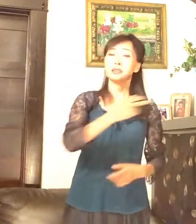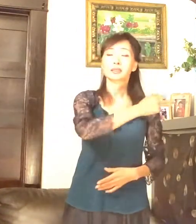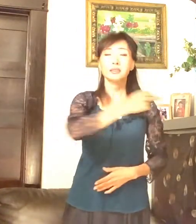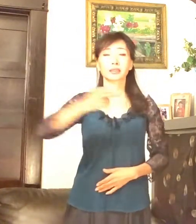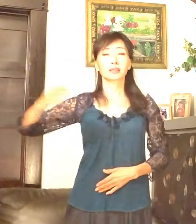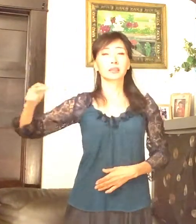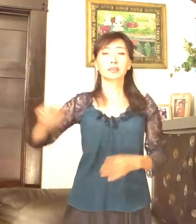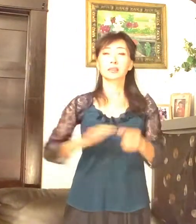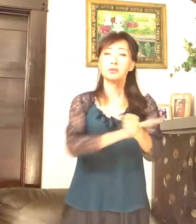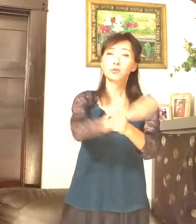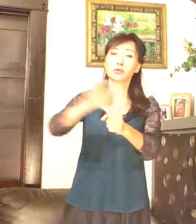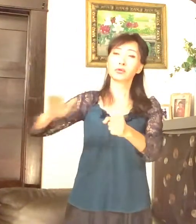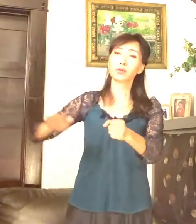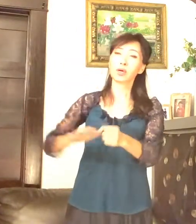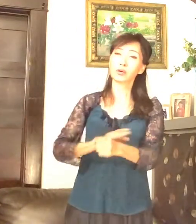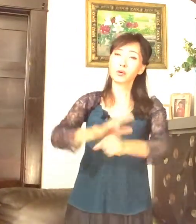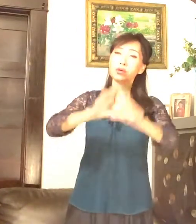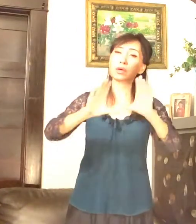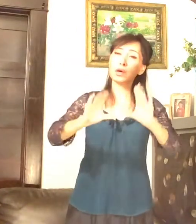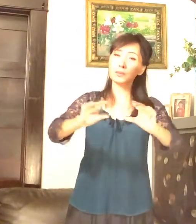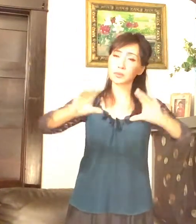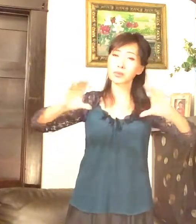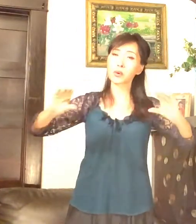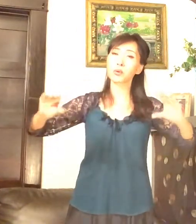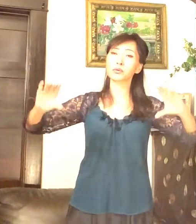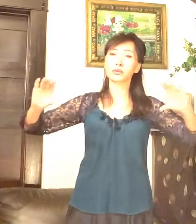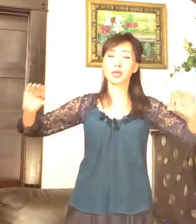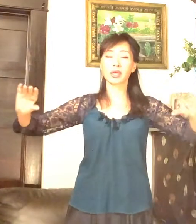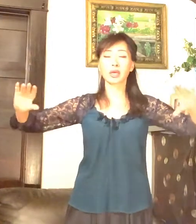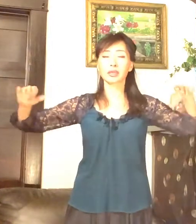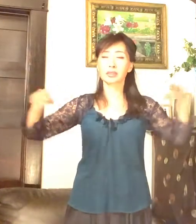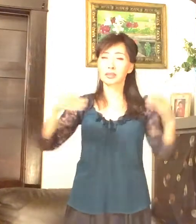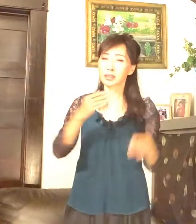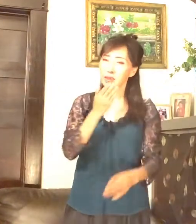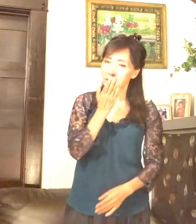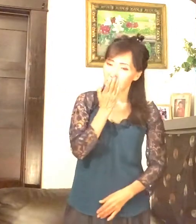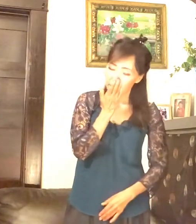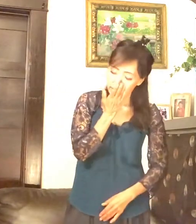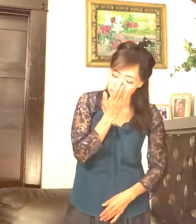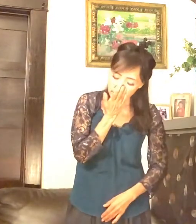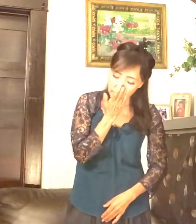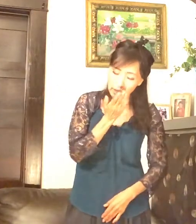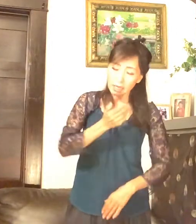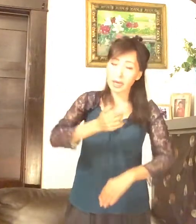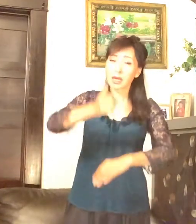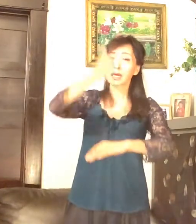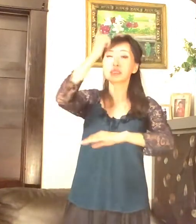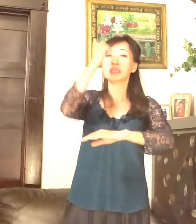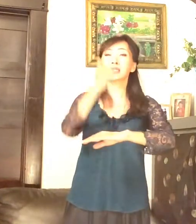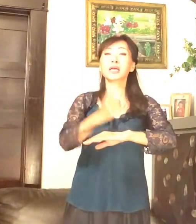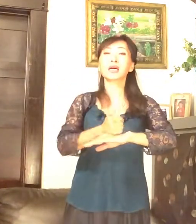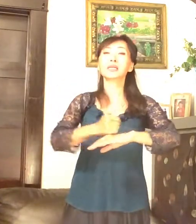온유하고 겸손해 끝까지 나를